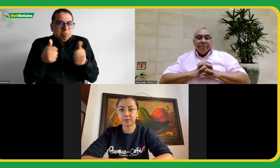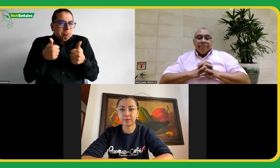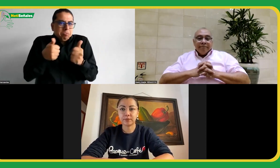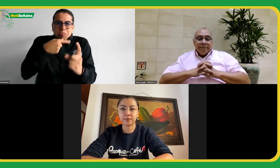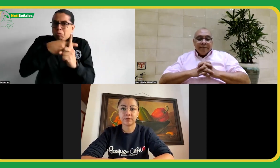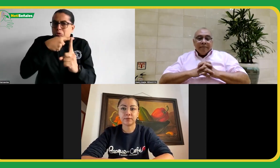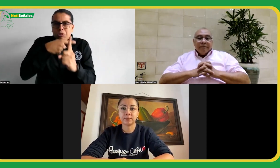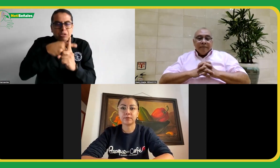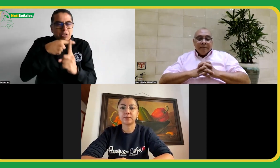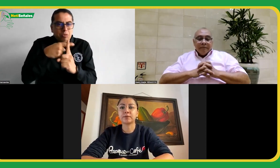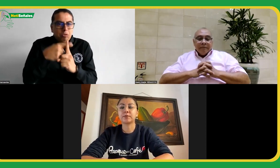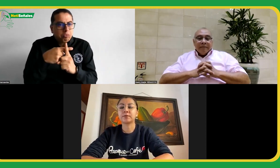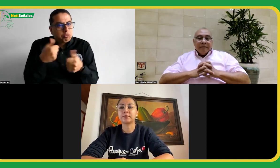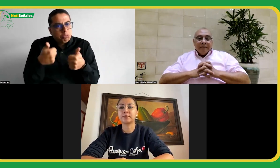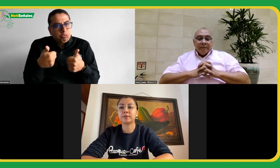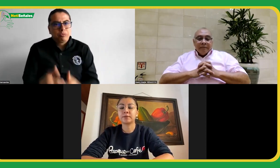una experiencia positiva. Cinda.